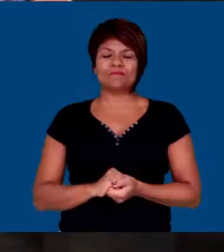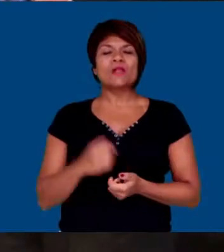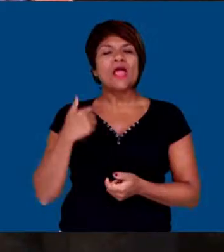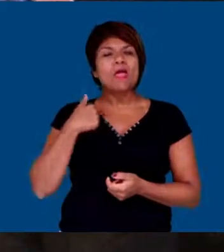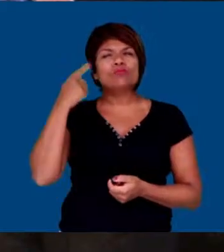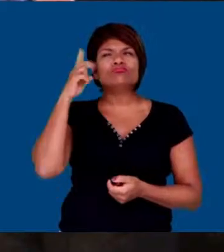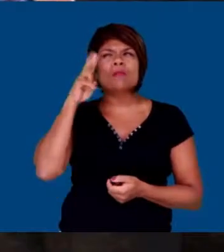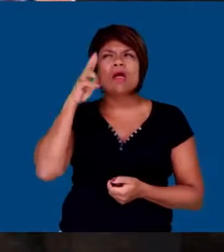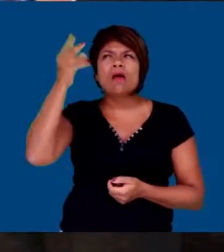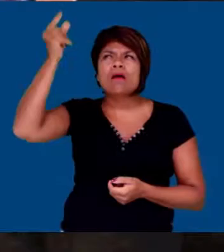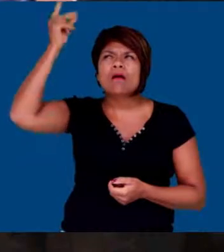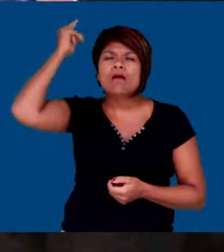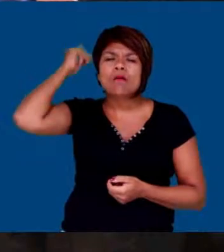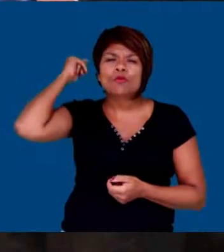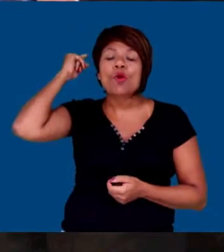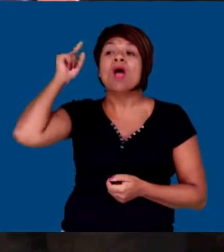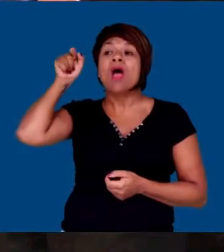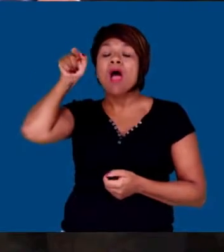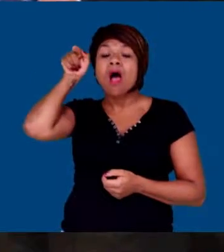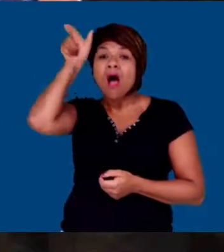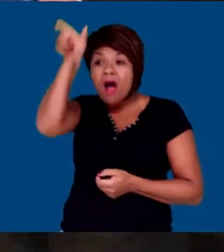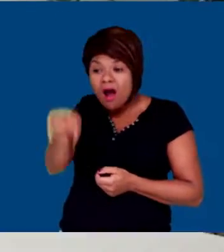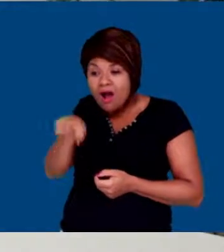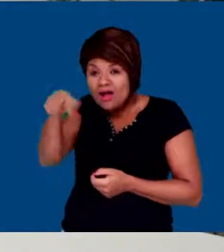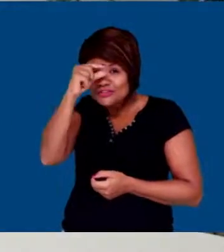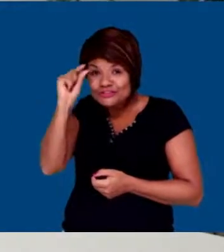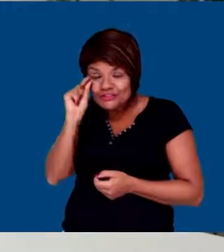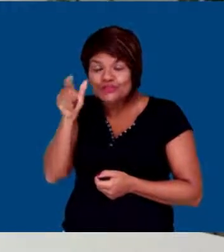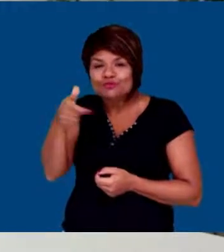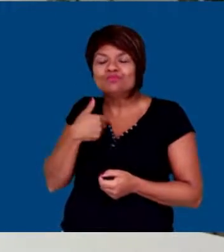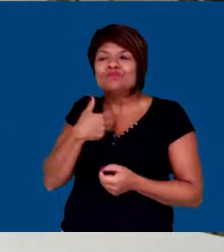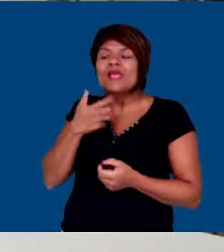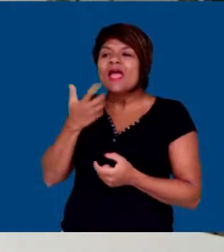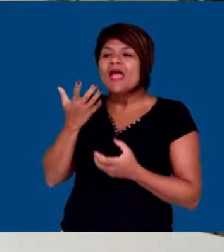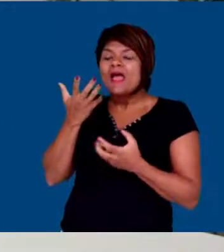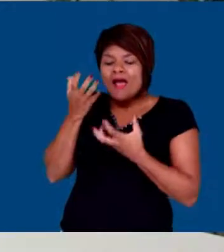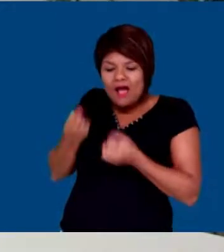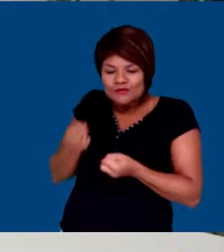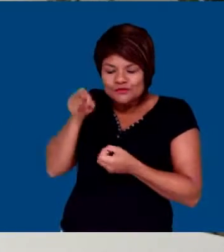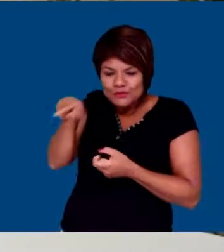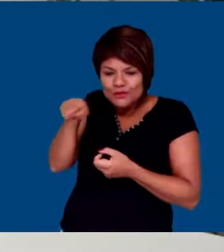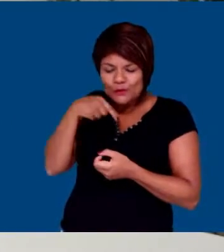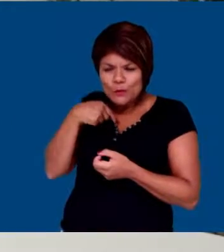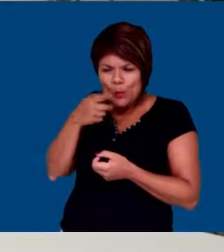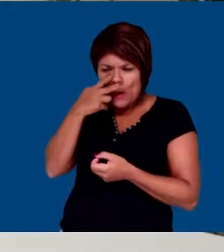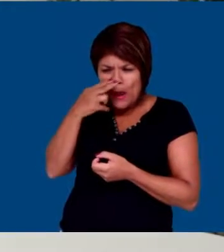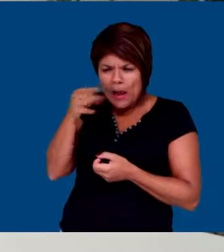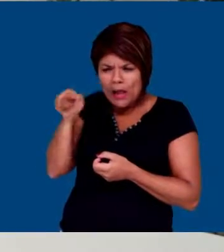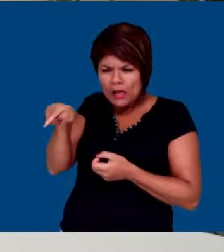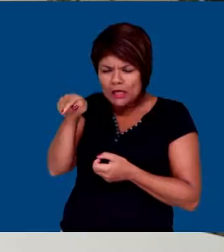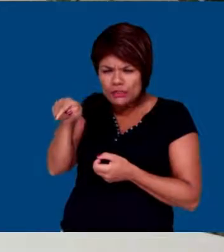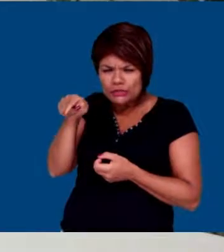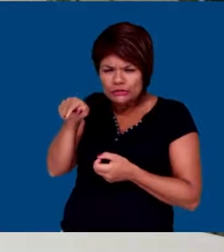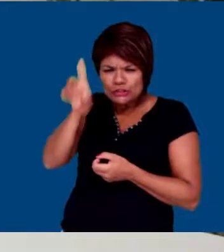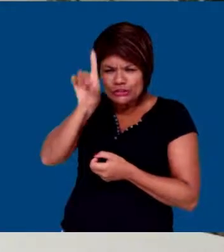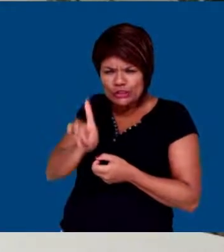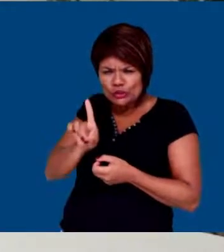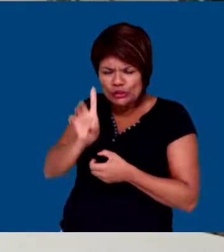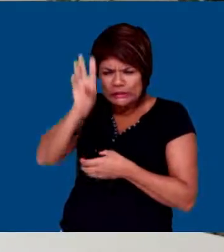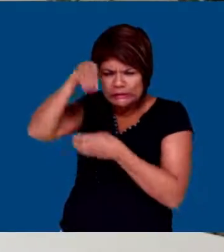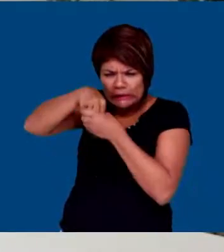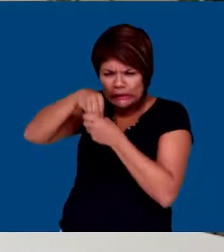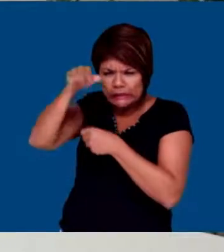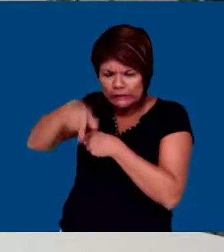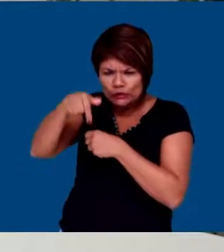Eu me lembro que ele assumiu o cargo de diretor da Fundação de Rotarianos de São Paulo e não sei exatamente o primeiro dia que ele